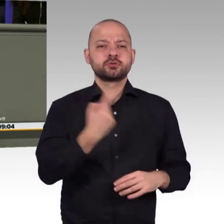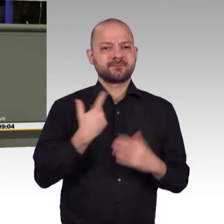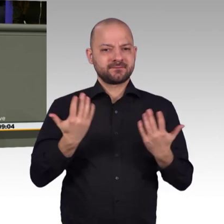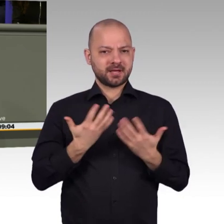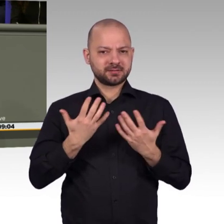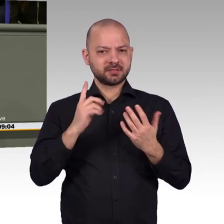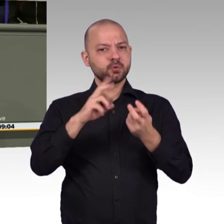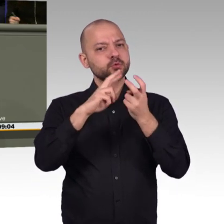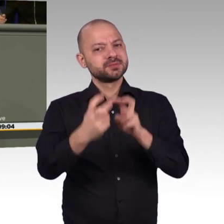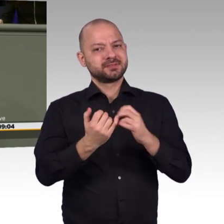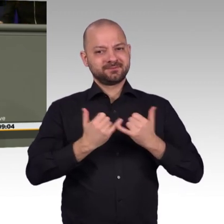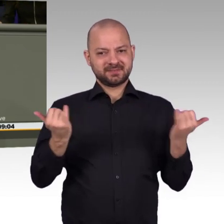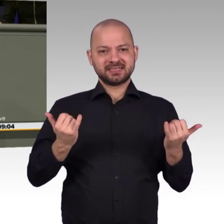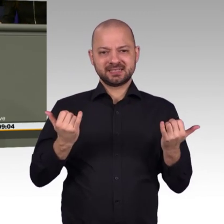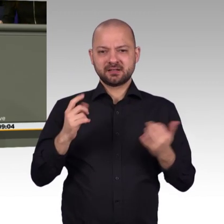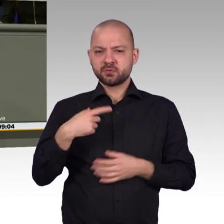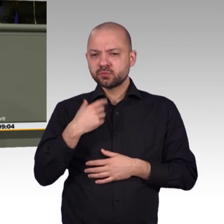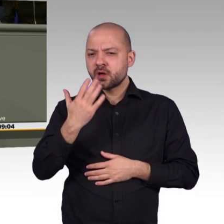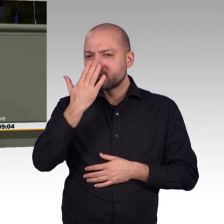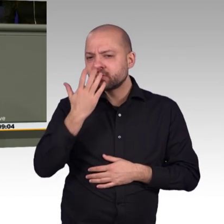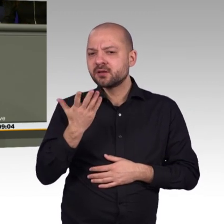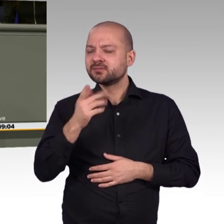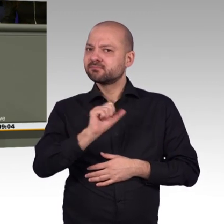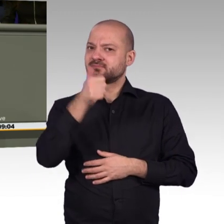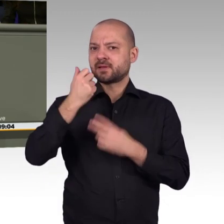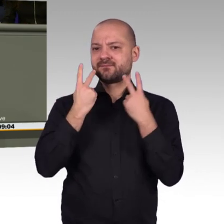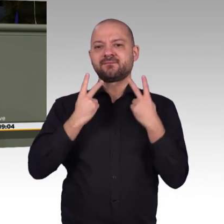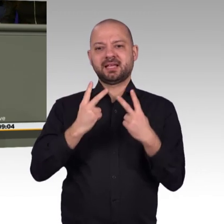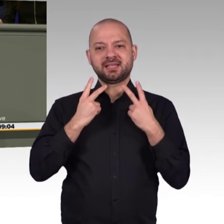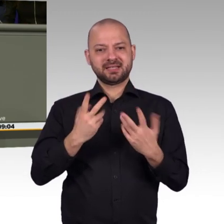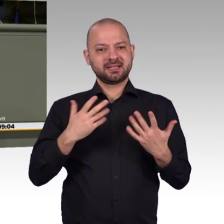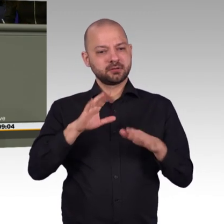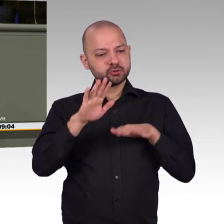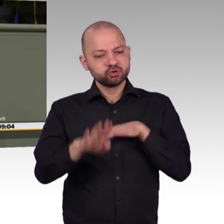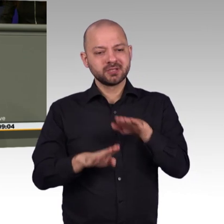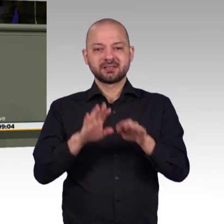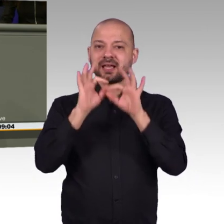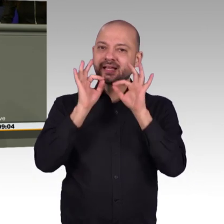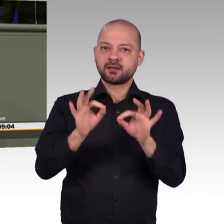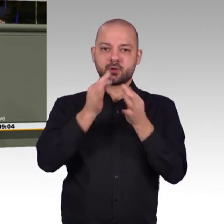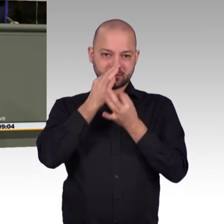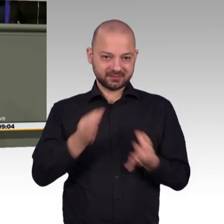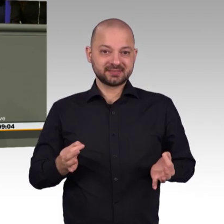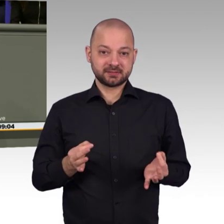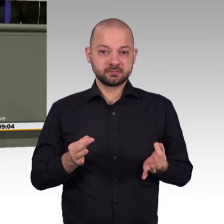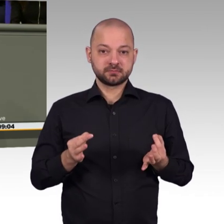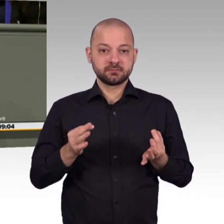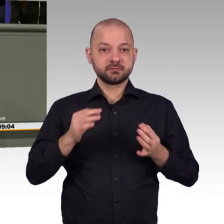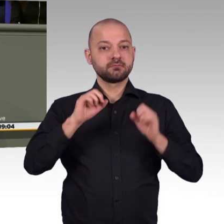analog. Und einmal gibt es es auf digital made in de, Herr Kollege, weil wir eben unsere Digitalisierung gestalten,